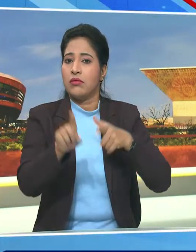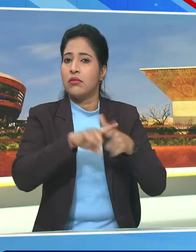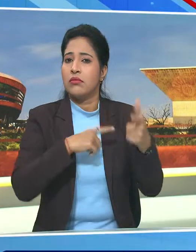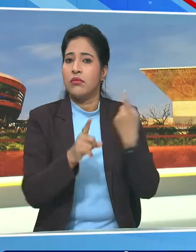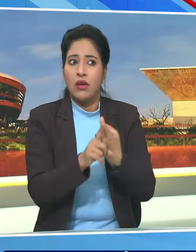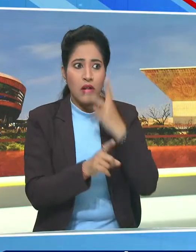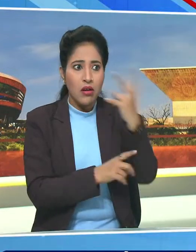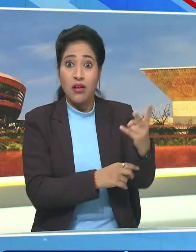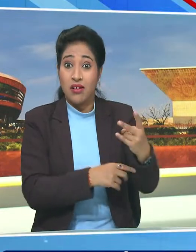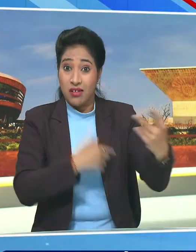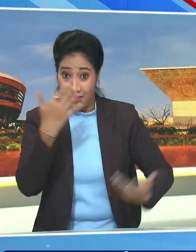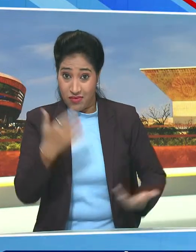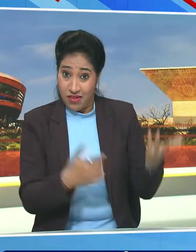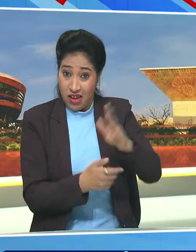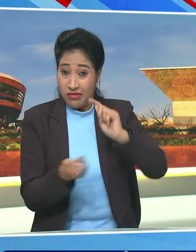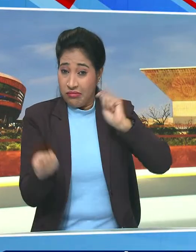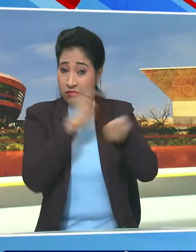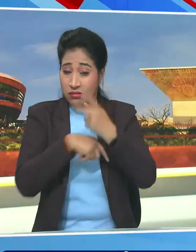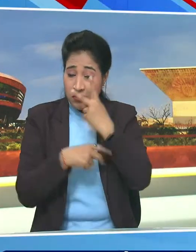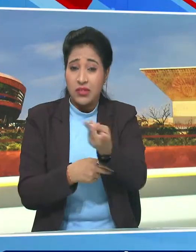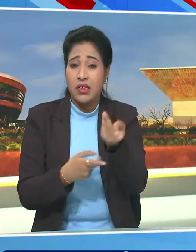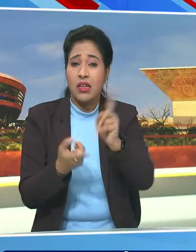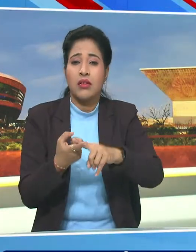बेंगॉल को आपने बिगारने का काम किया है